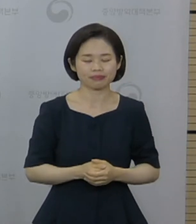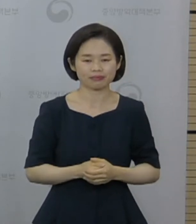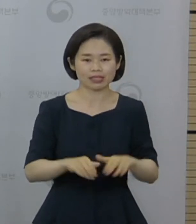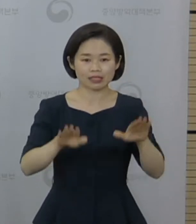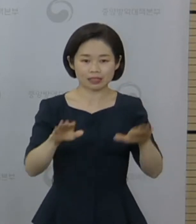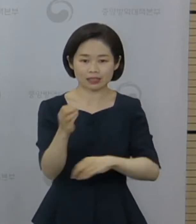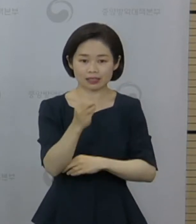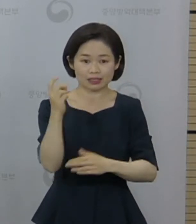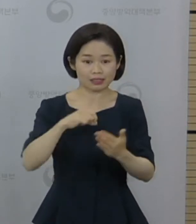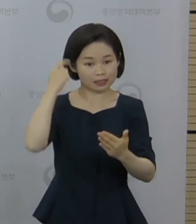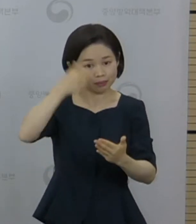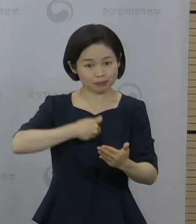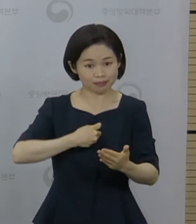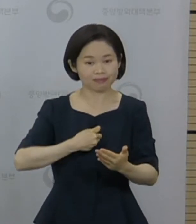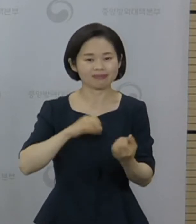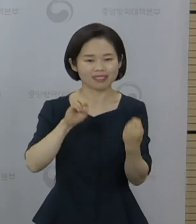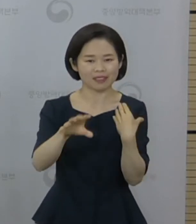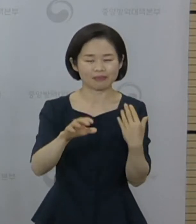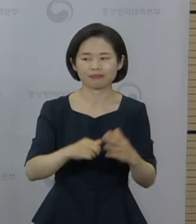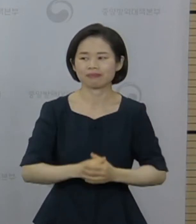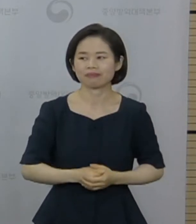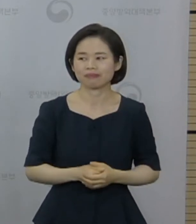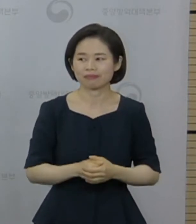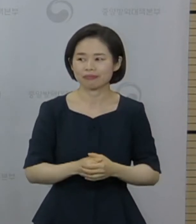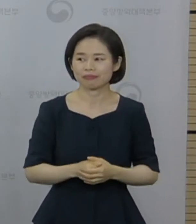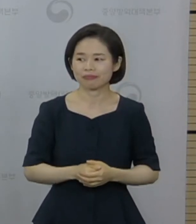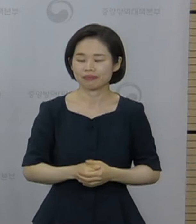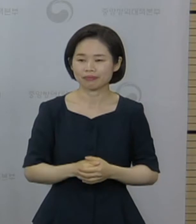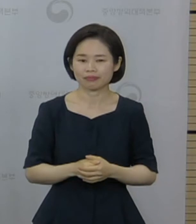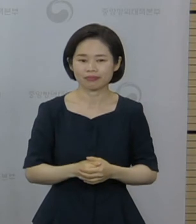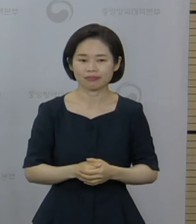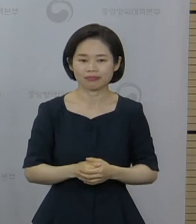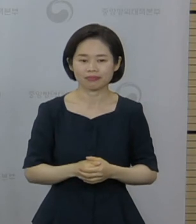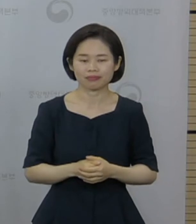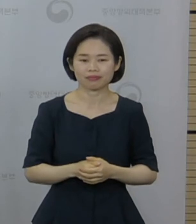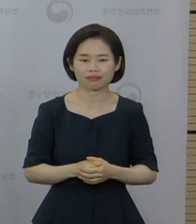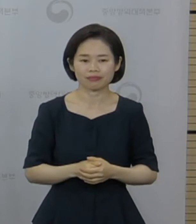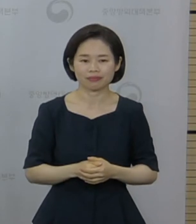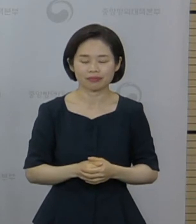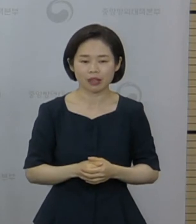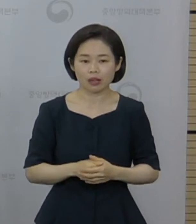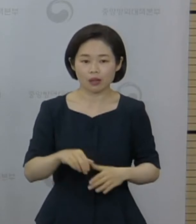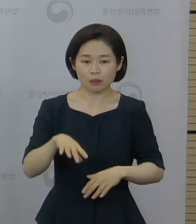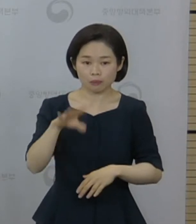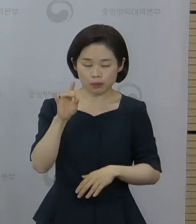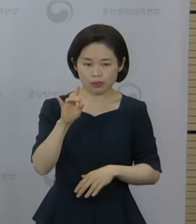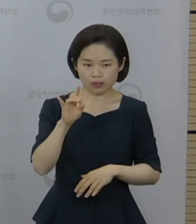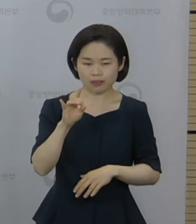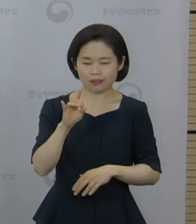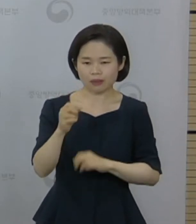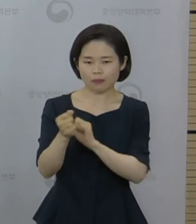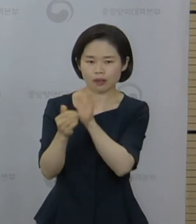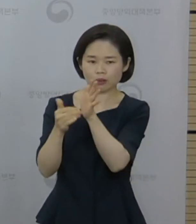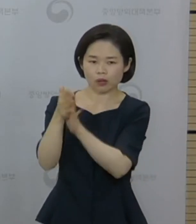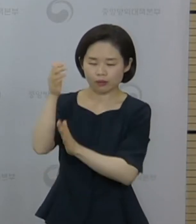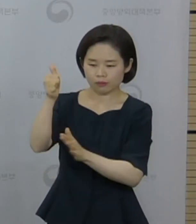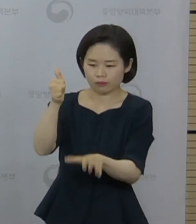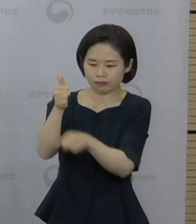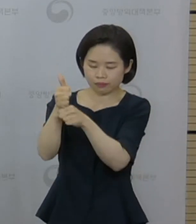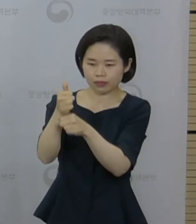기자님들 질문에 답변 드리는 시간을 갖겠습니다. 출입비자단에서 먼저 보내준 질문 두 가지 먼저 드리겠습니다.